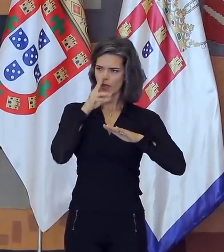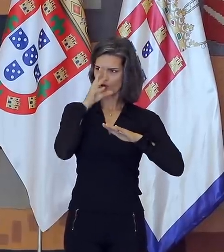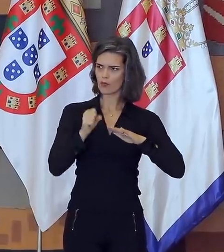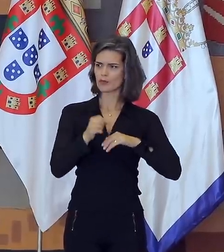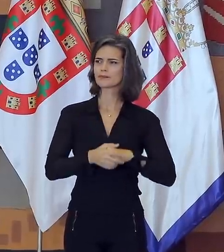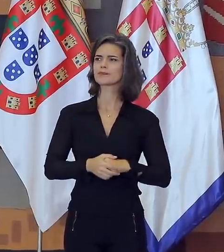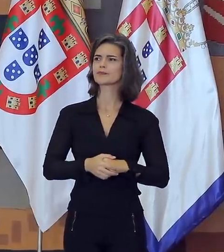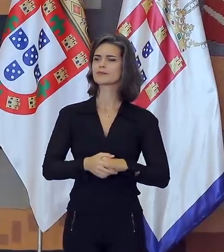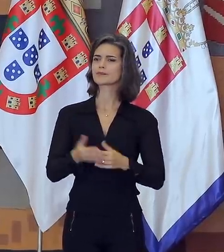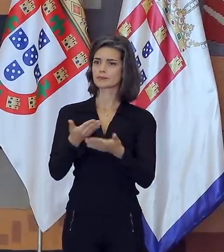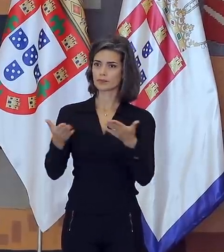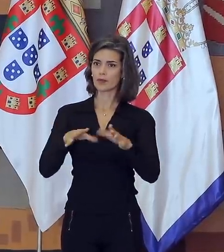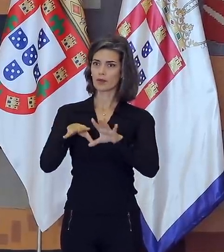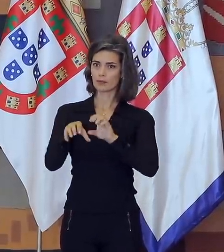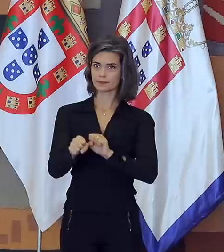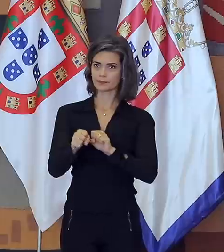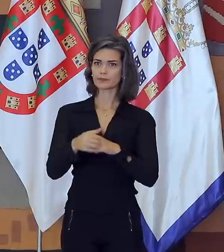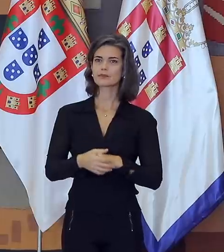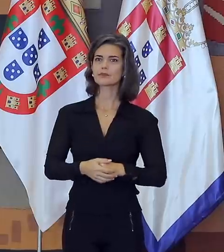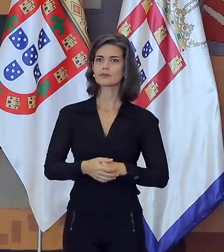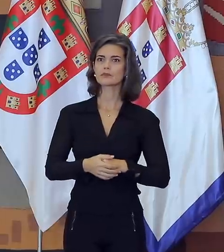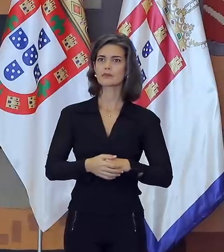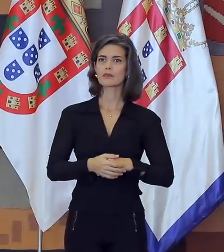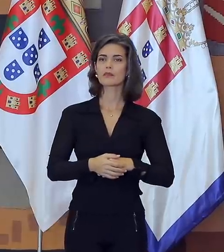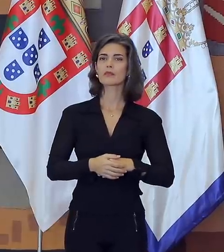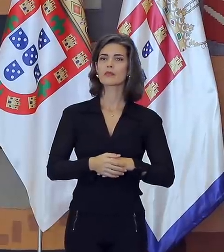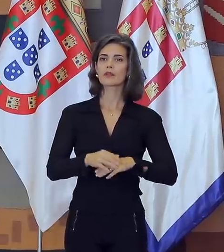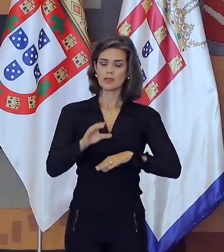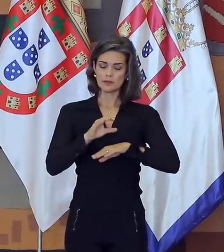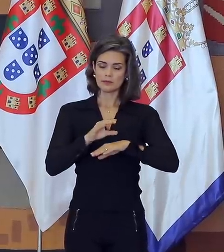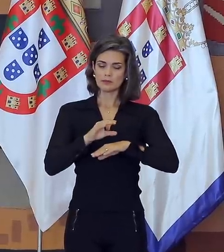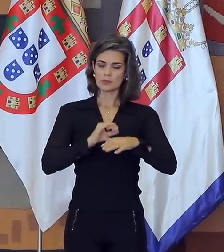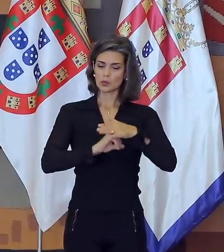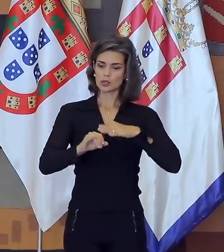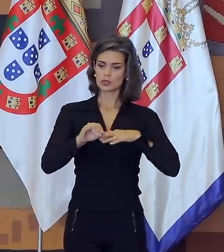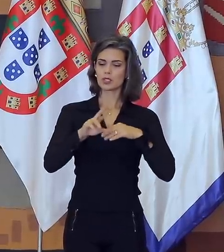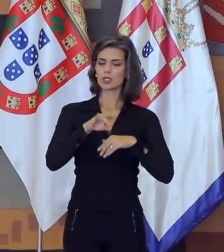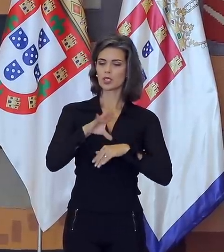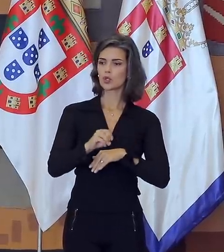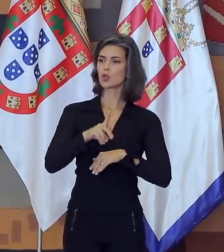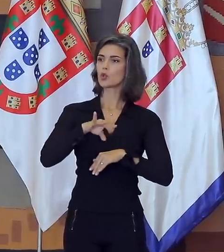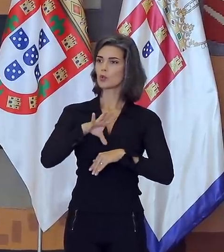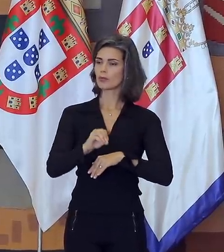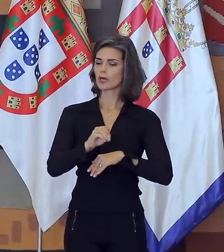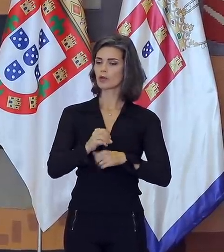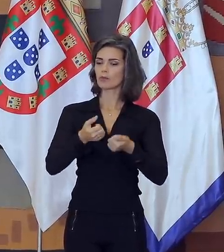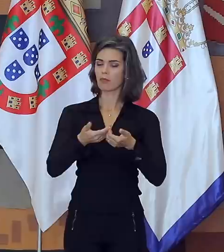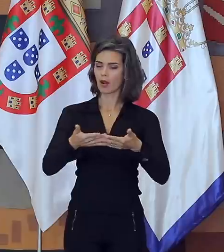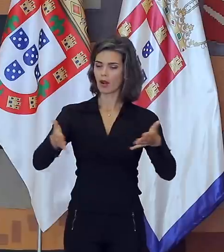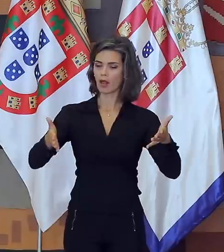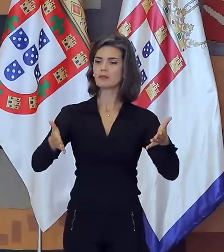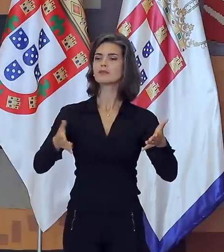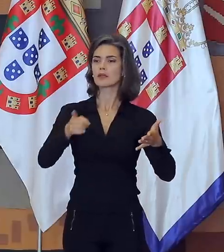Caros formandos, a porta que leva do Instituto Rio Branco às demais unidades do Ministério os completa como funcionários de